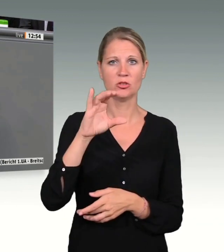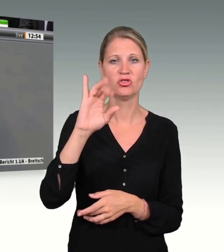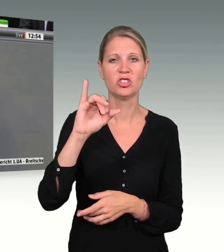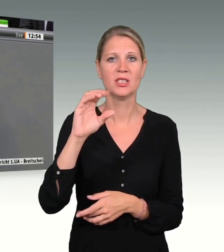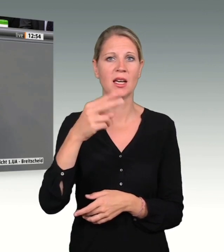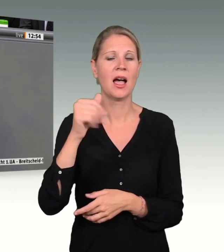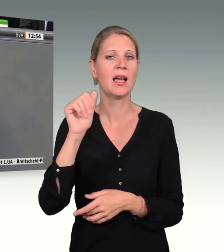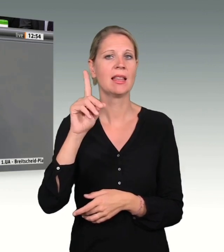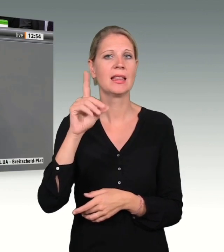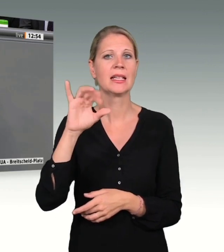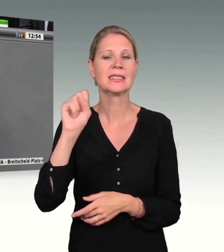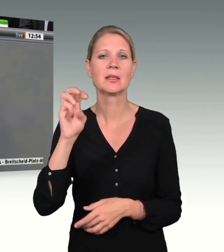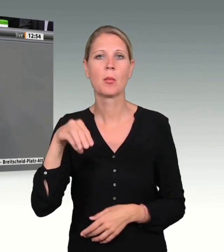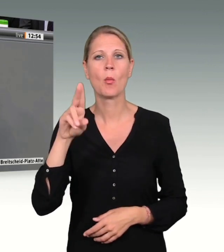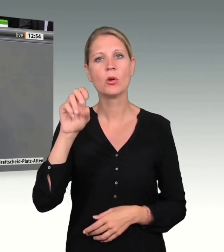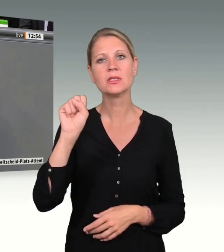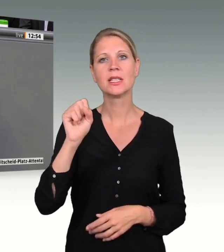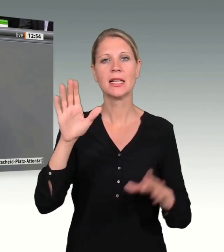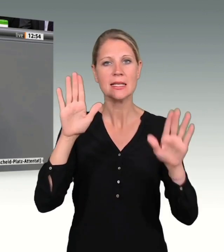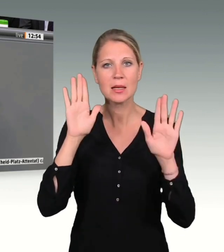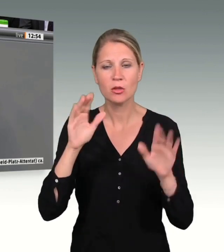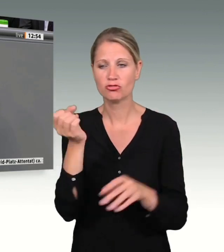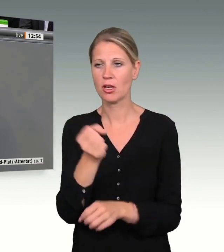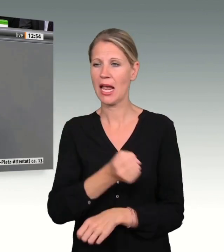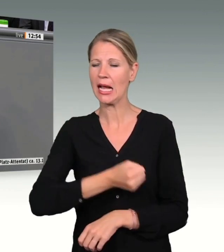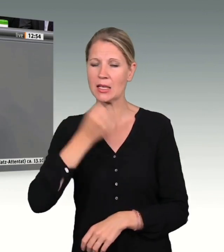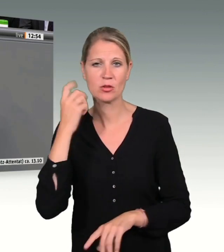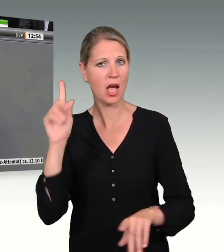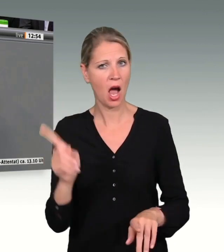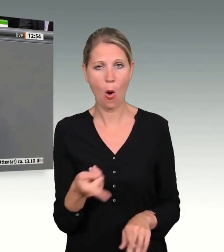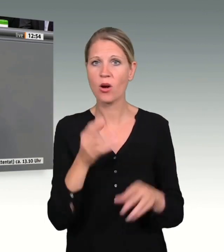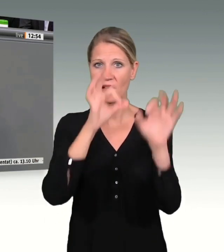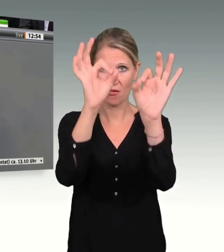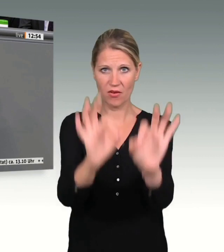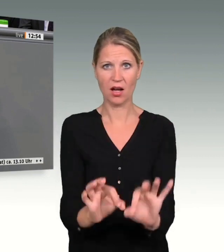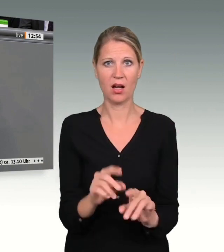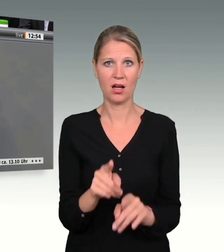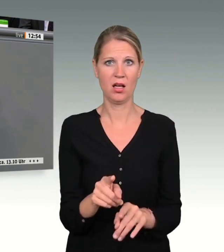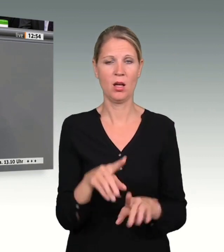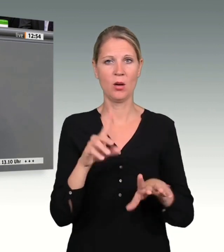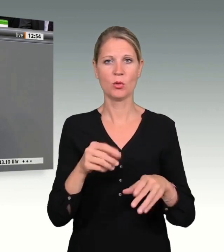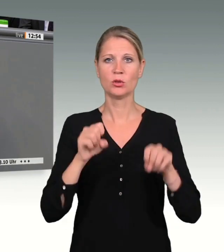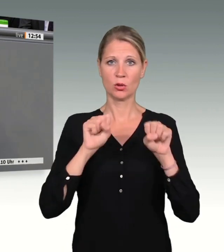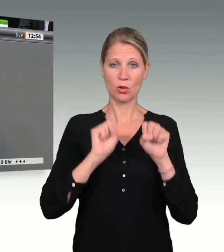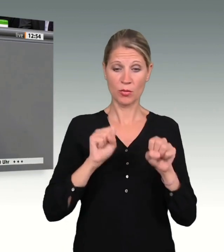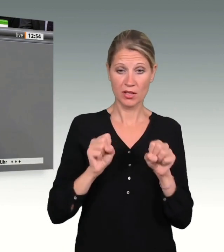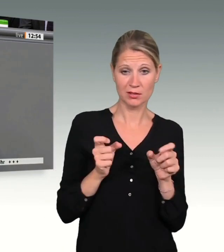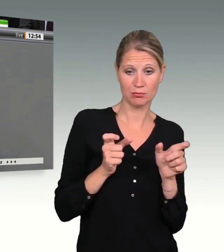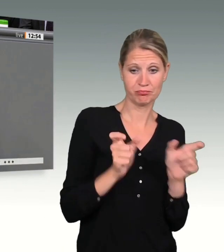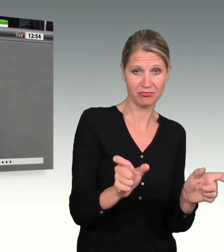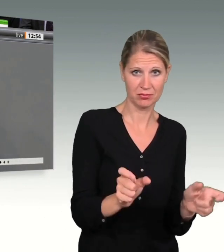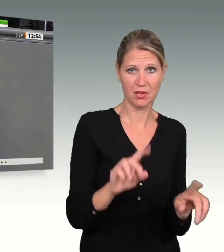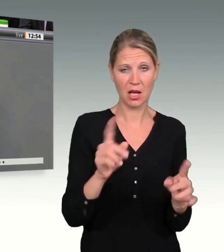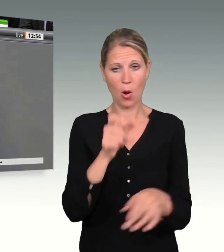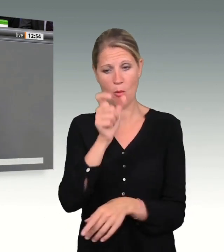ist eine Gefahr. Dem müssen wir durch Kompetenz und durch Personal begegnen. Deswegen freut es mich, dass es den letzten Jahren